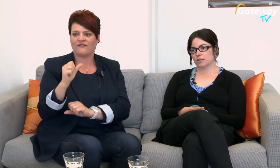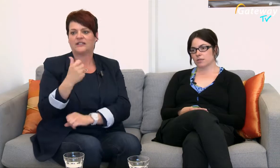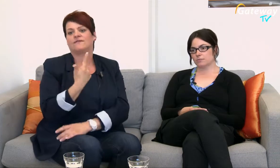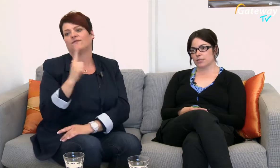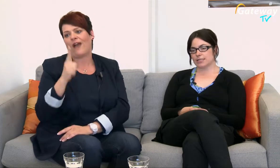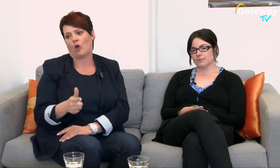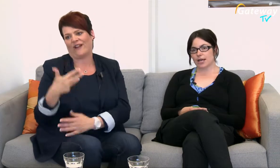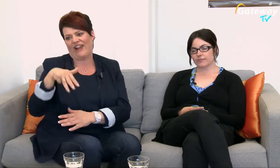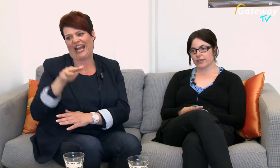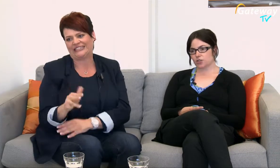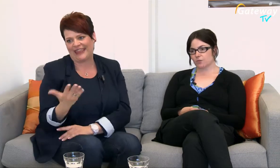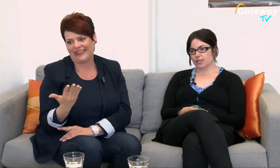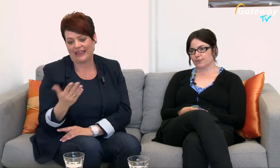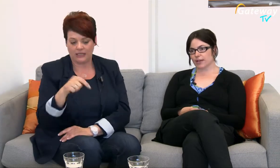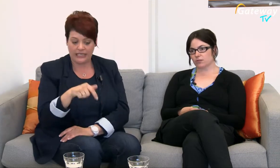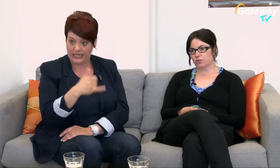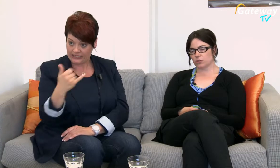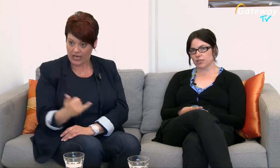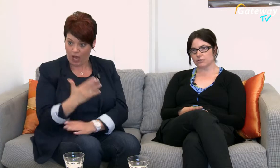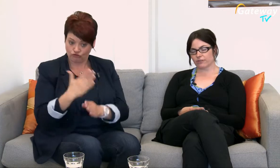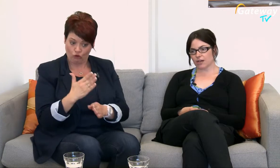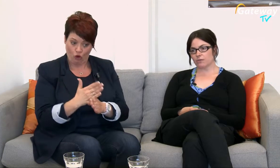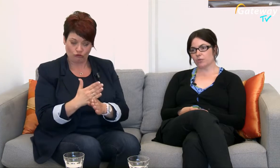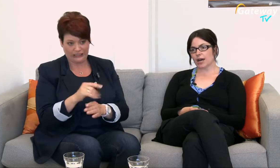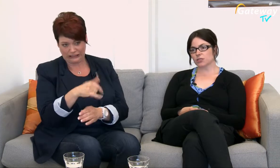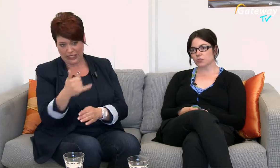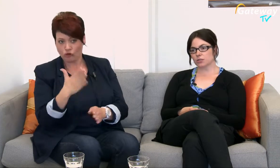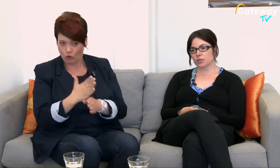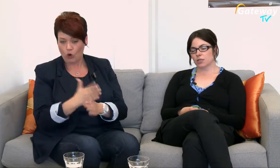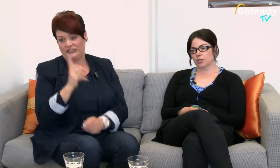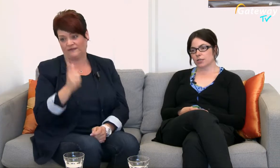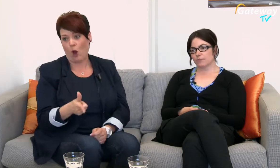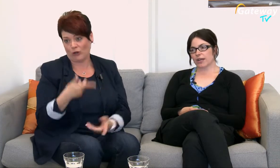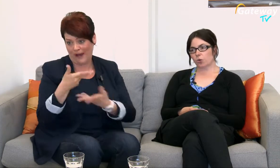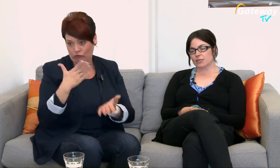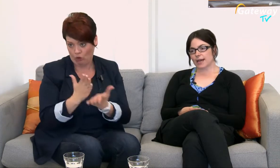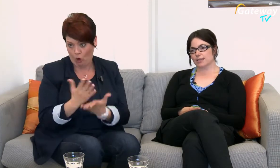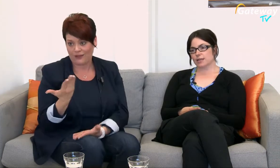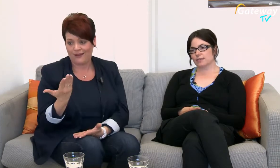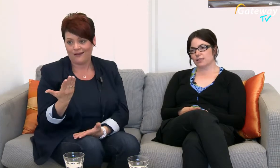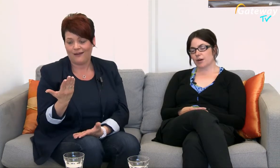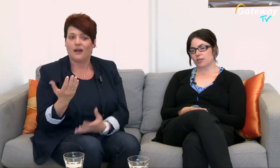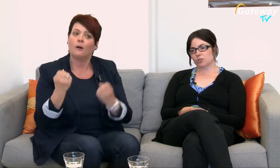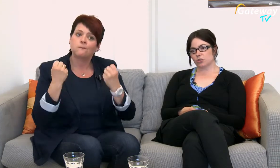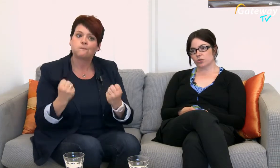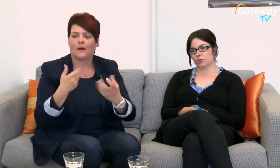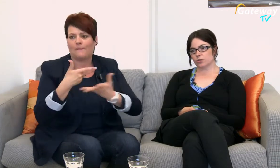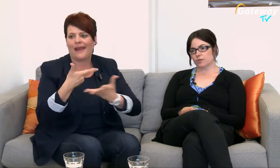In diesem Jahr sind wir jetzt schon bei 200 etwa Beratungen Ein großer Anteil der Beratungen, die ich durchführe,